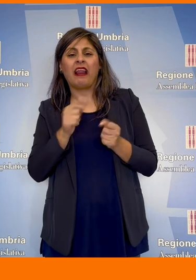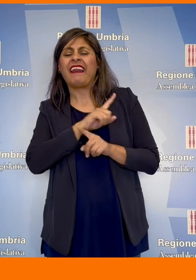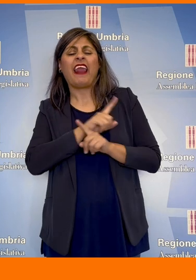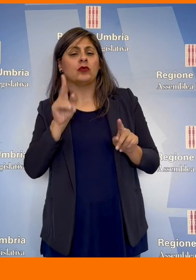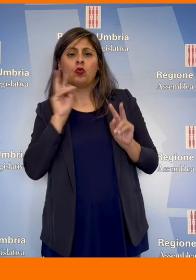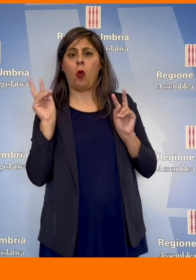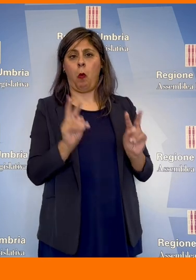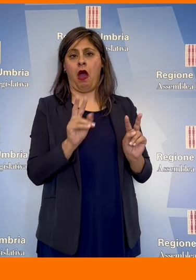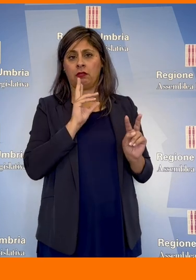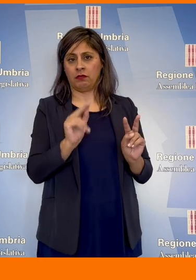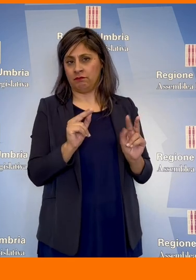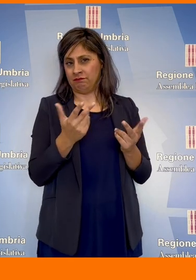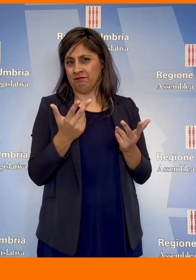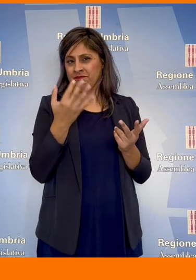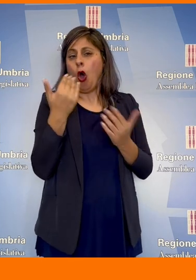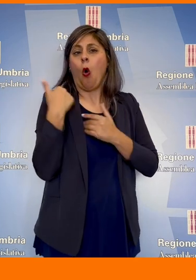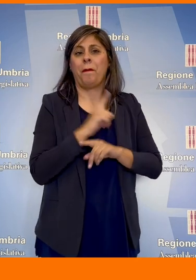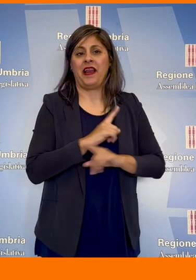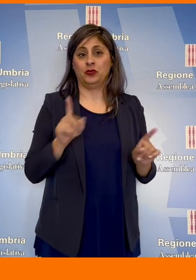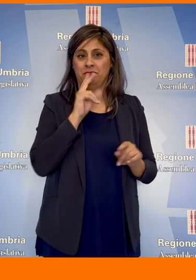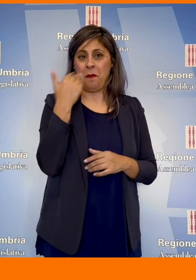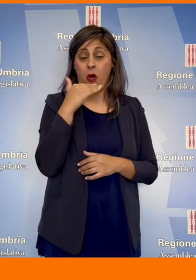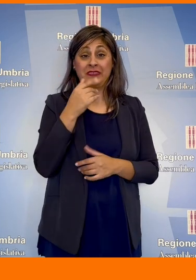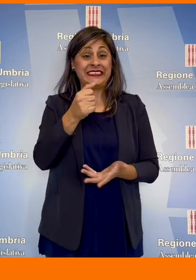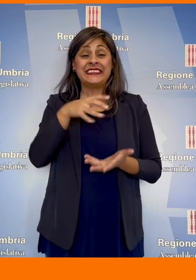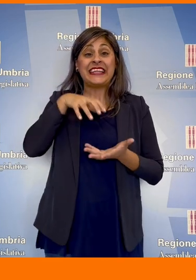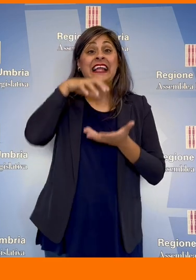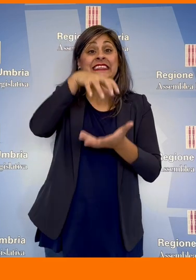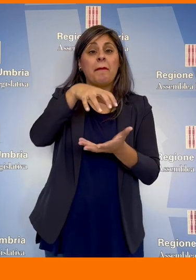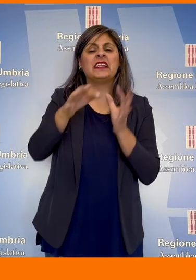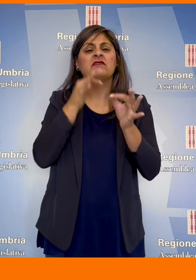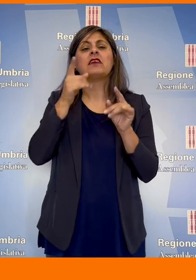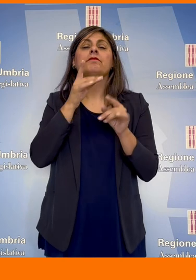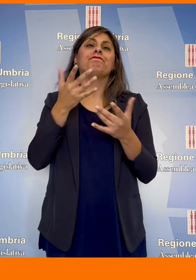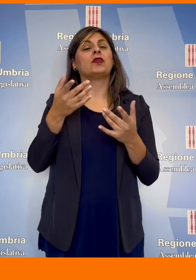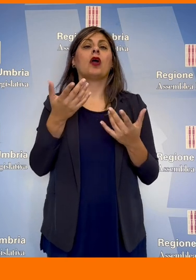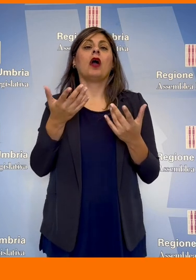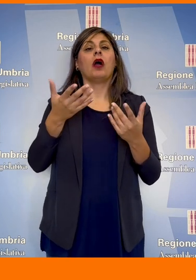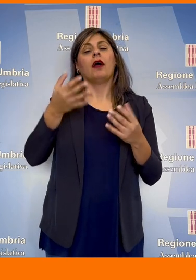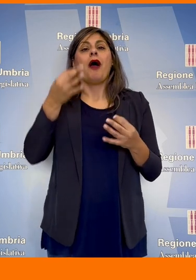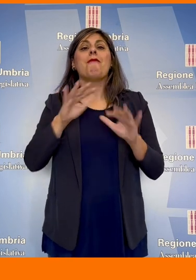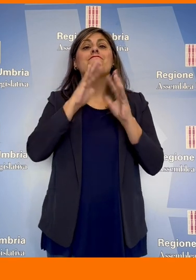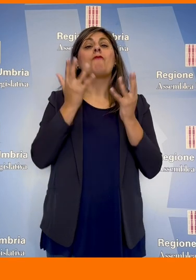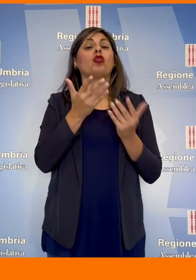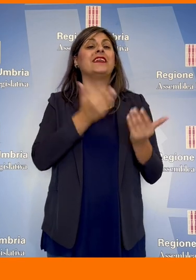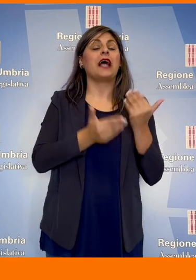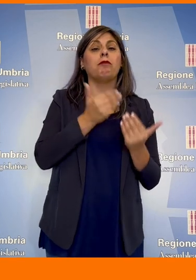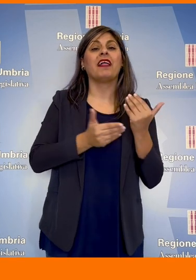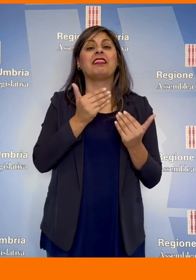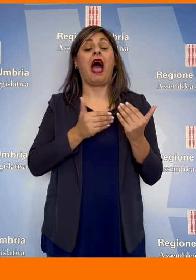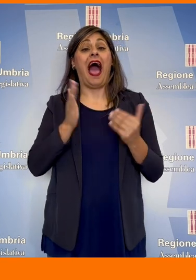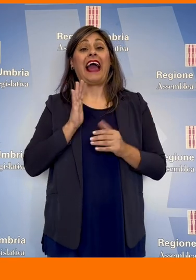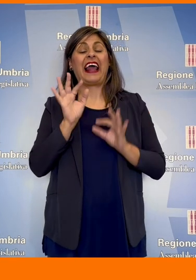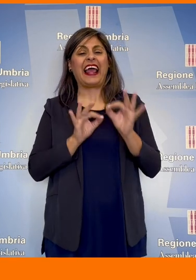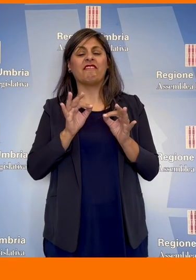occupa nessuno, sottolinea Porsi. Dietro gli stanziamenti c'è la presunzione di definire dove iniziano e finiscono i mondi della disabilità,